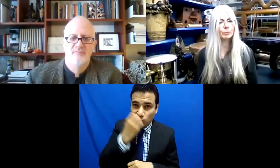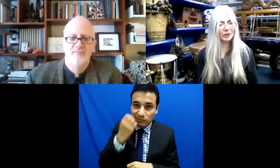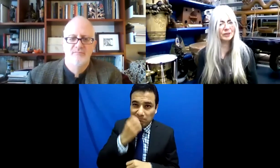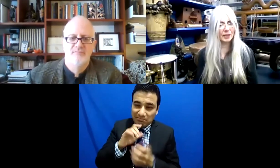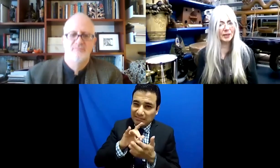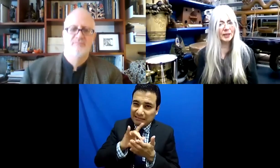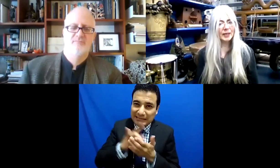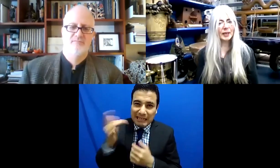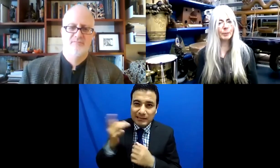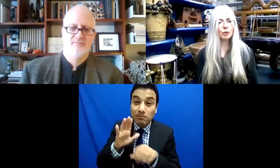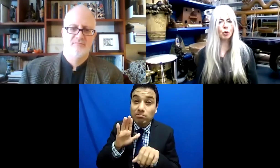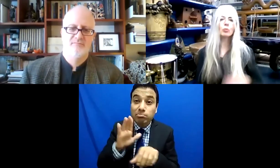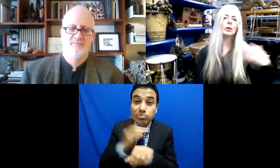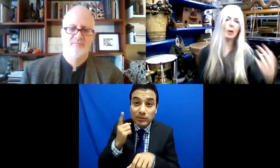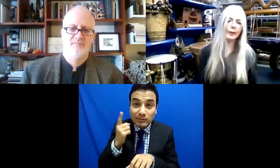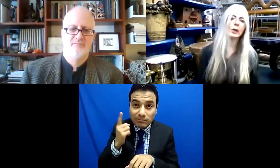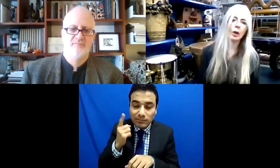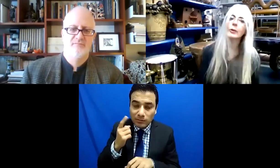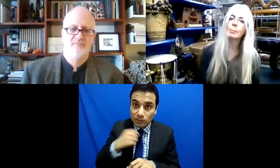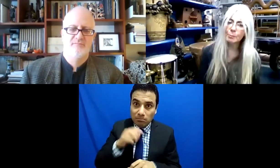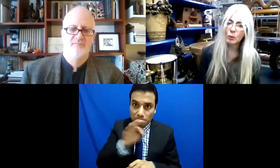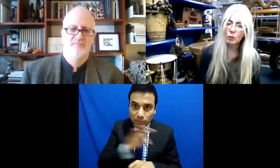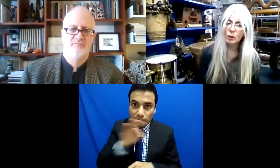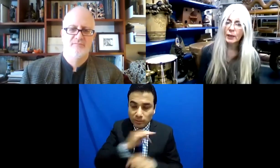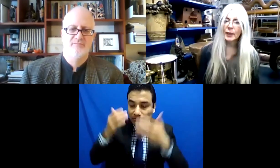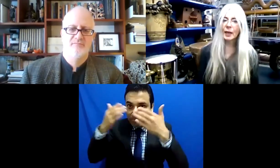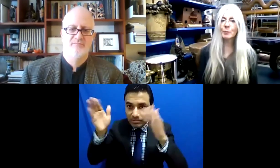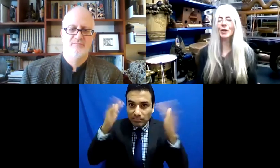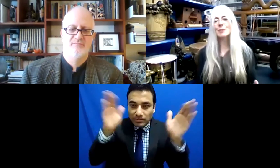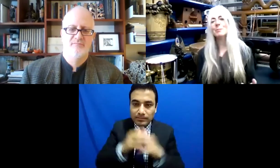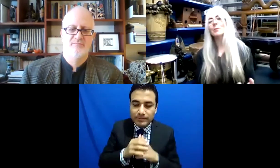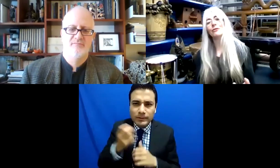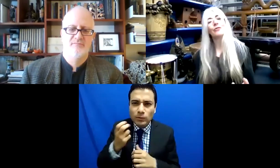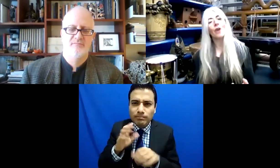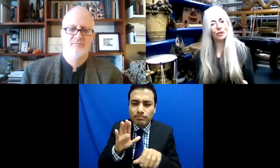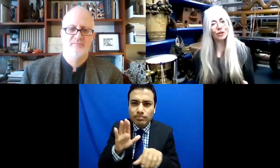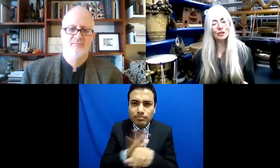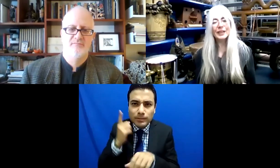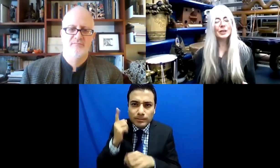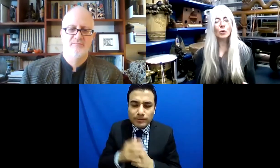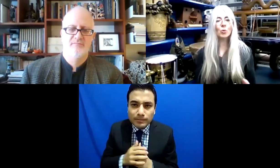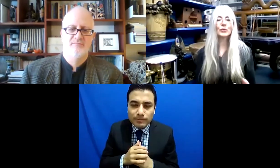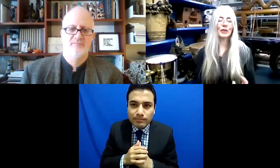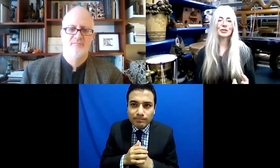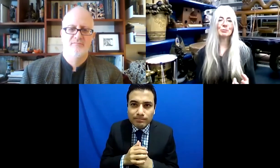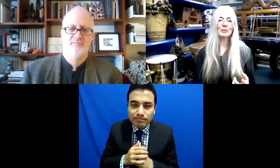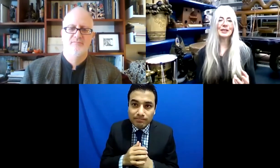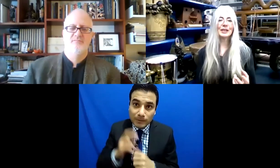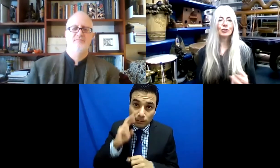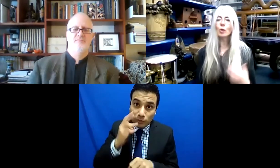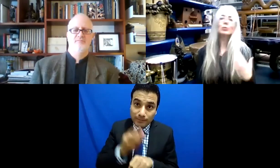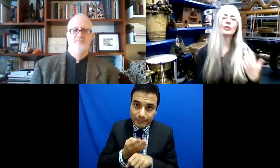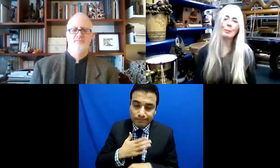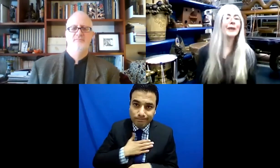eso. Y eso creo que tiene que ver con la responsabilidad propia. Y